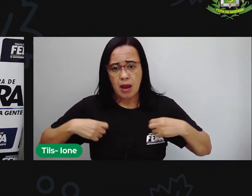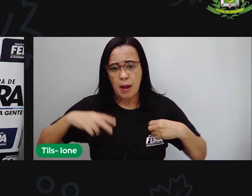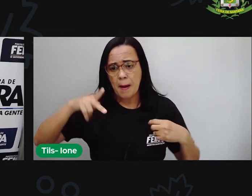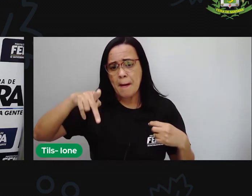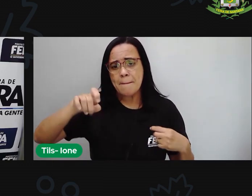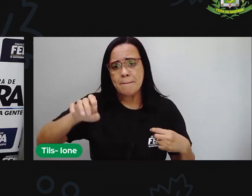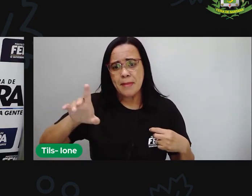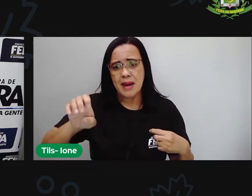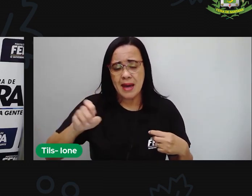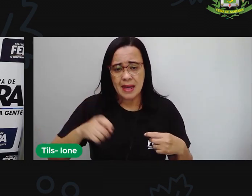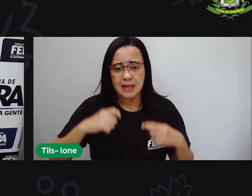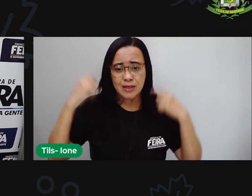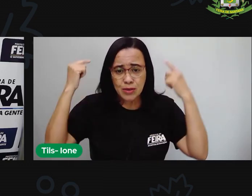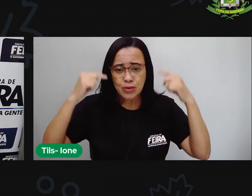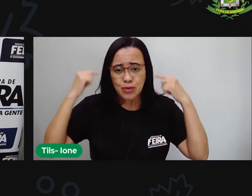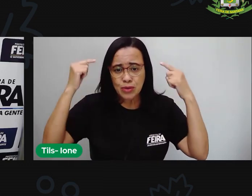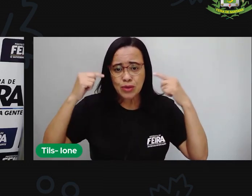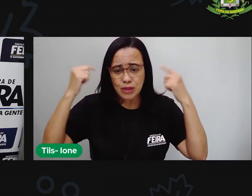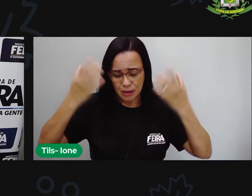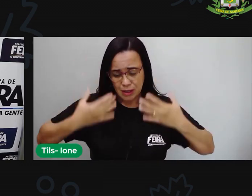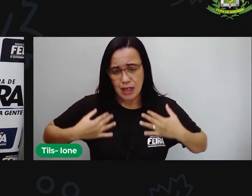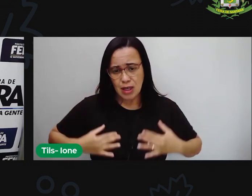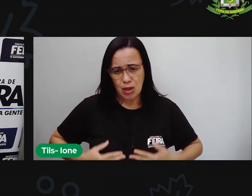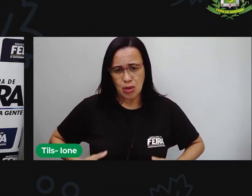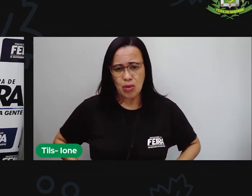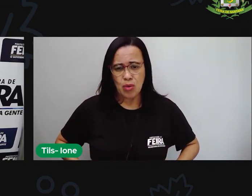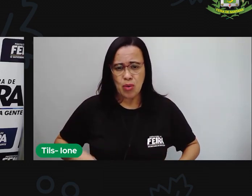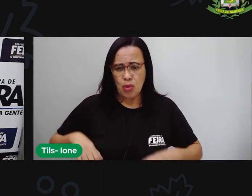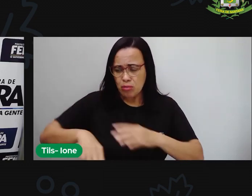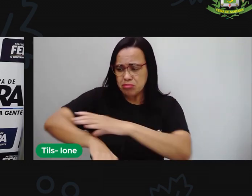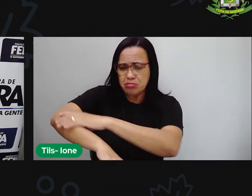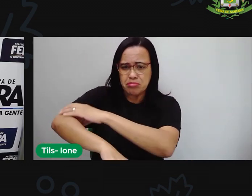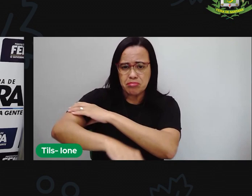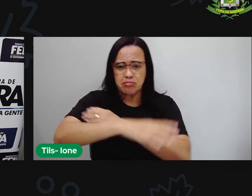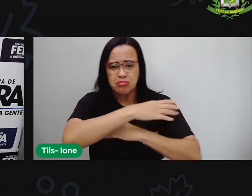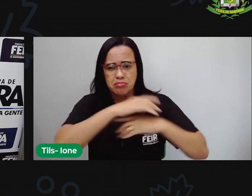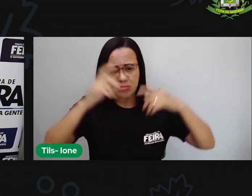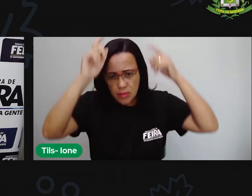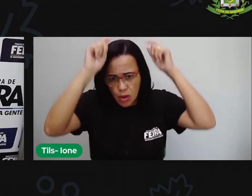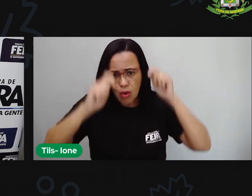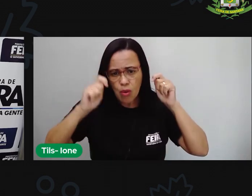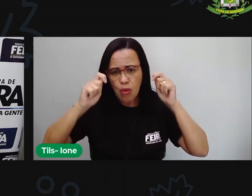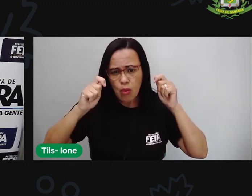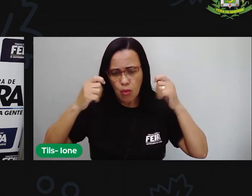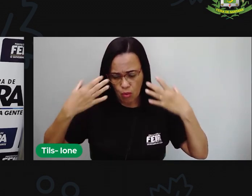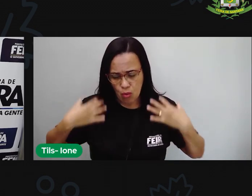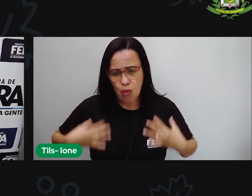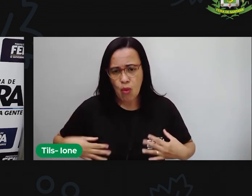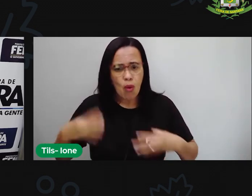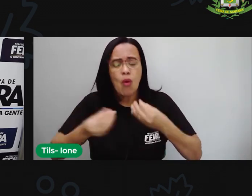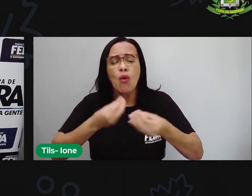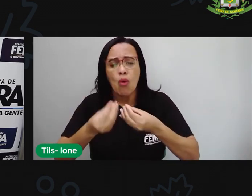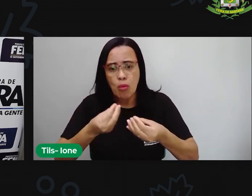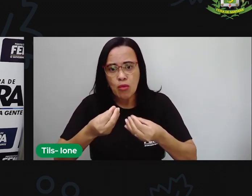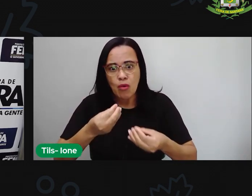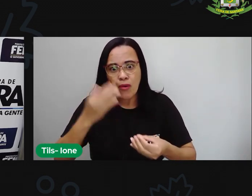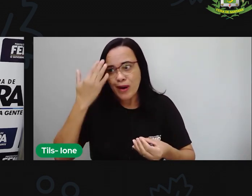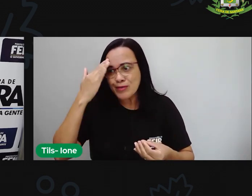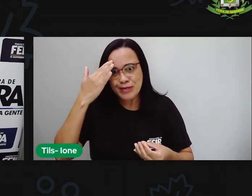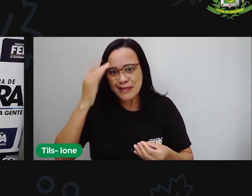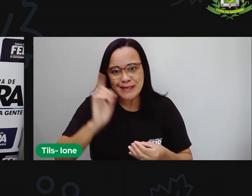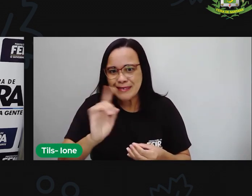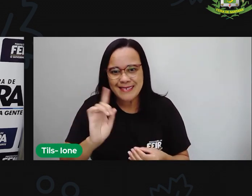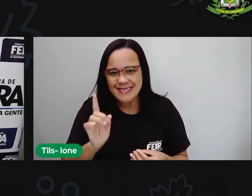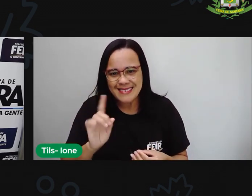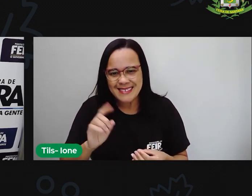de cordeiro. Um casaco, uma touca, um roupão. Ela não sabia,